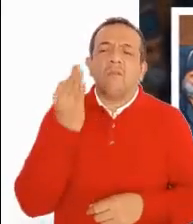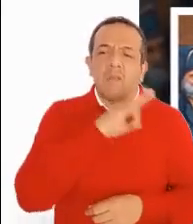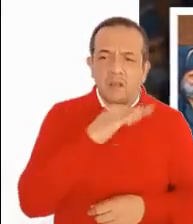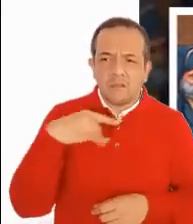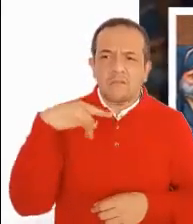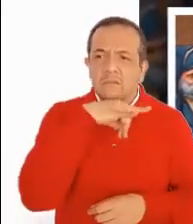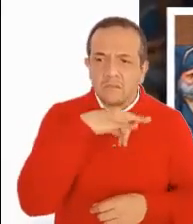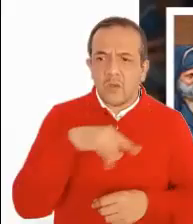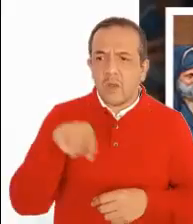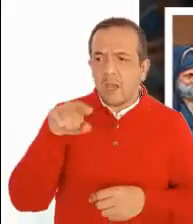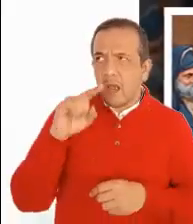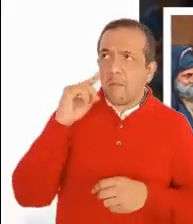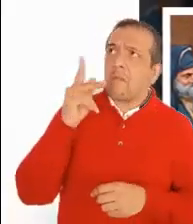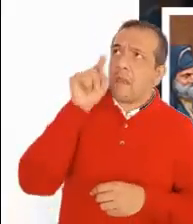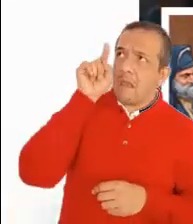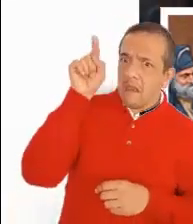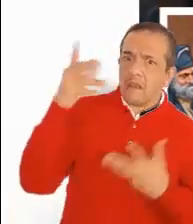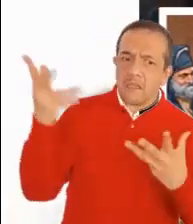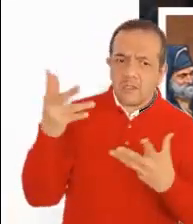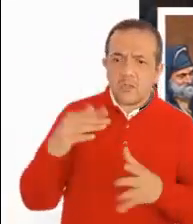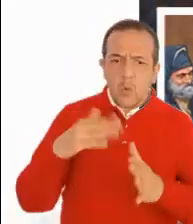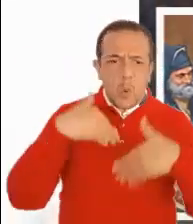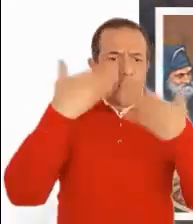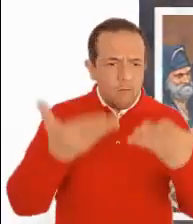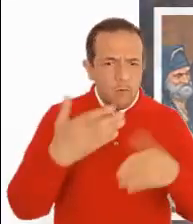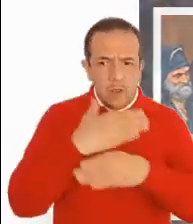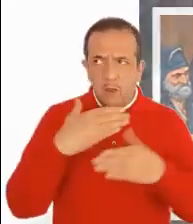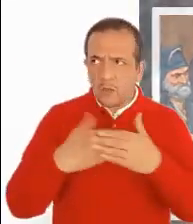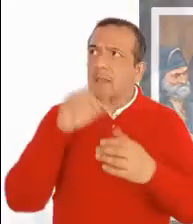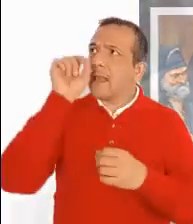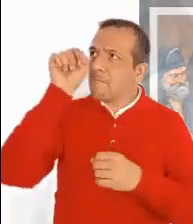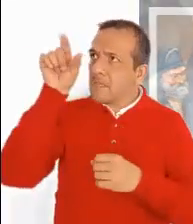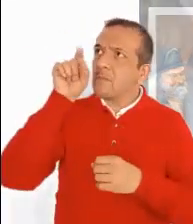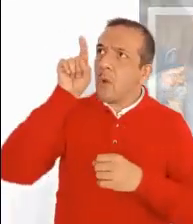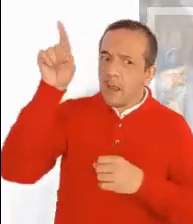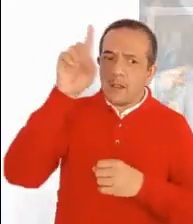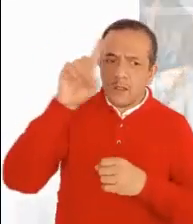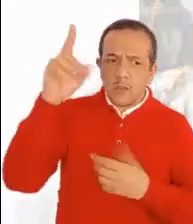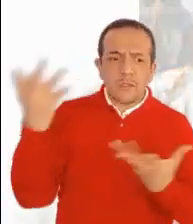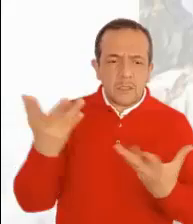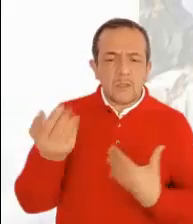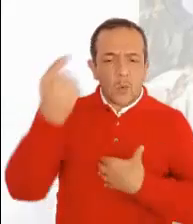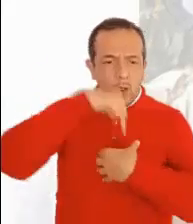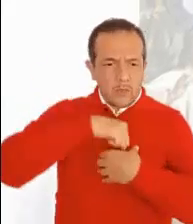Insensatos. ¿Acaso el que hizo lo exterior, no hizo también lo interior?